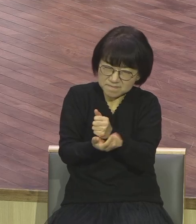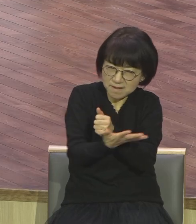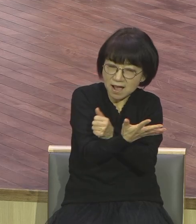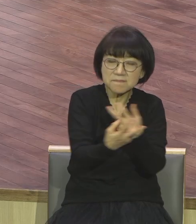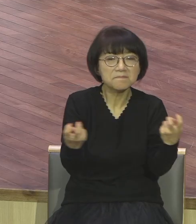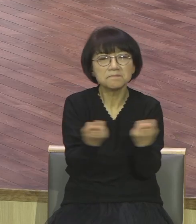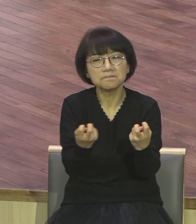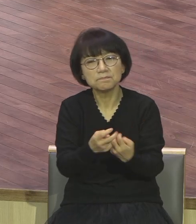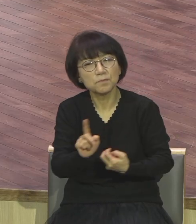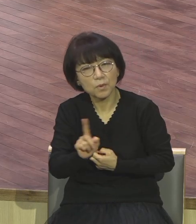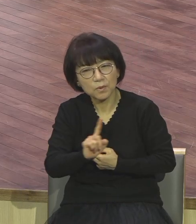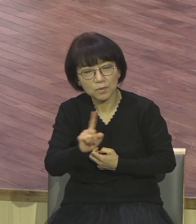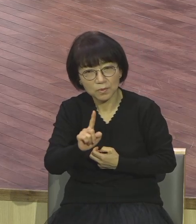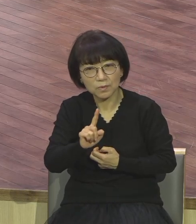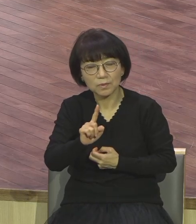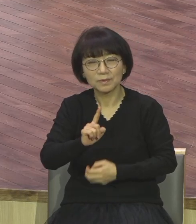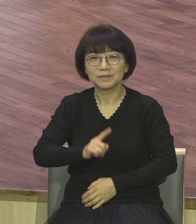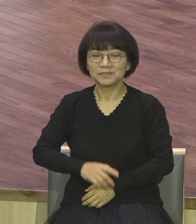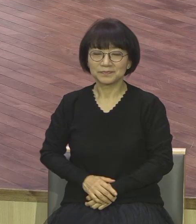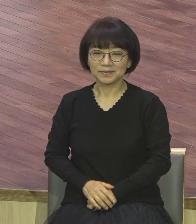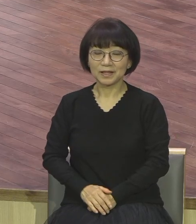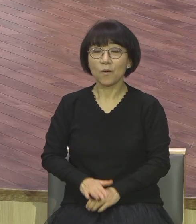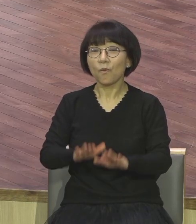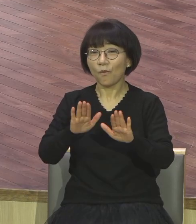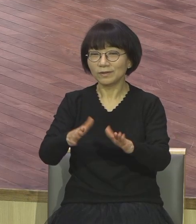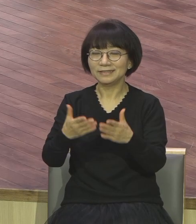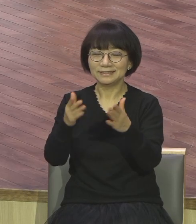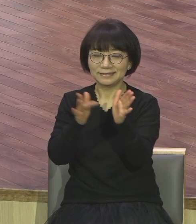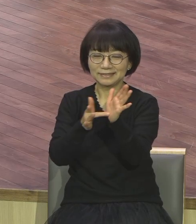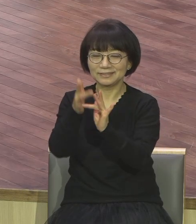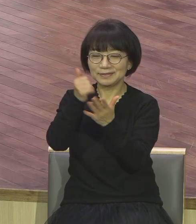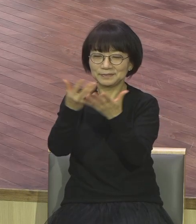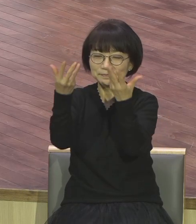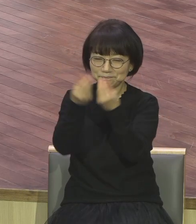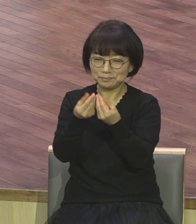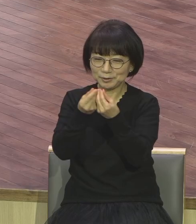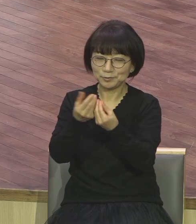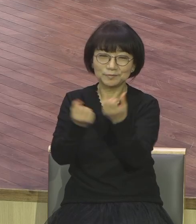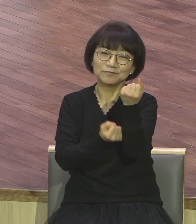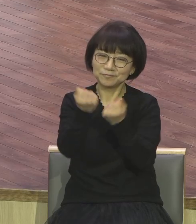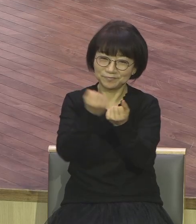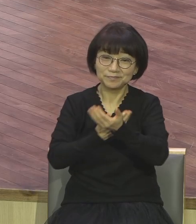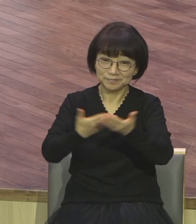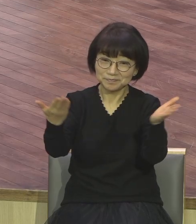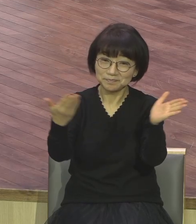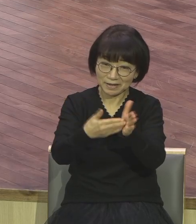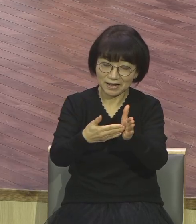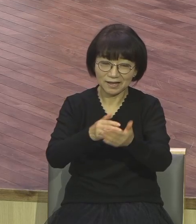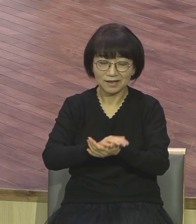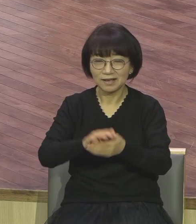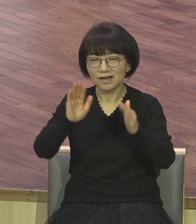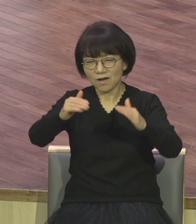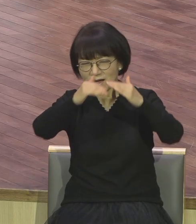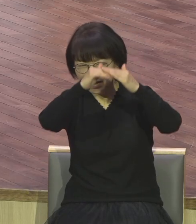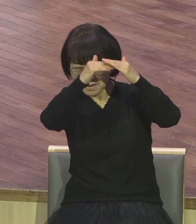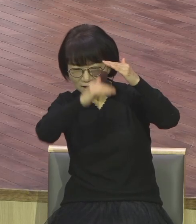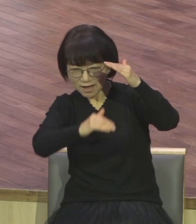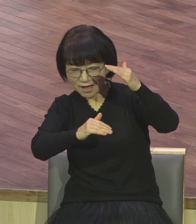예수님께서 비유를 들어서 말씀하셨습니다 본문 말씀을 통해서 영계 전성도는